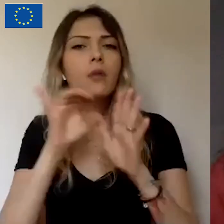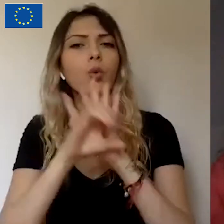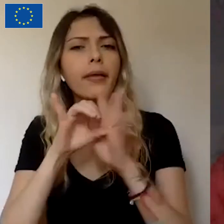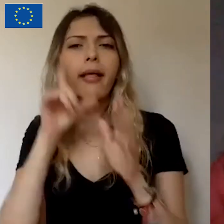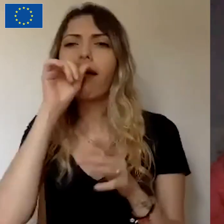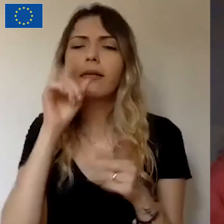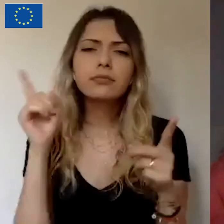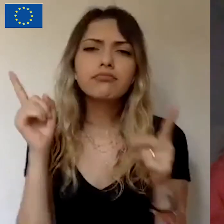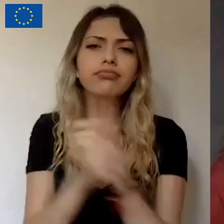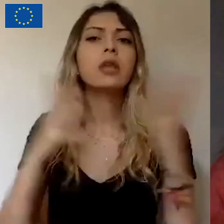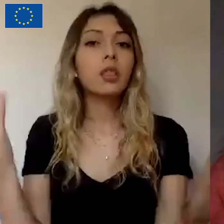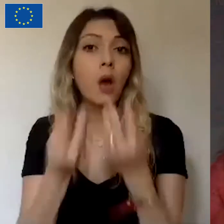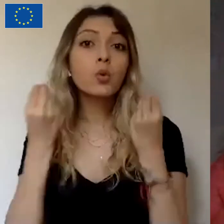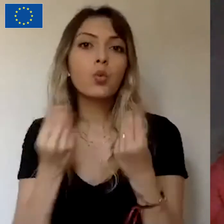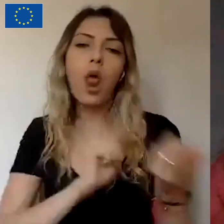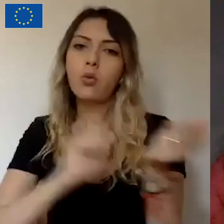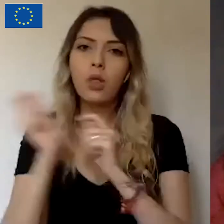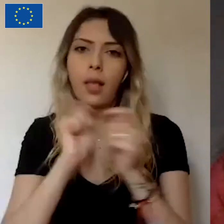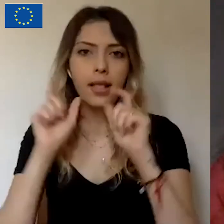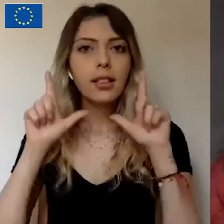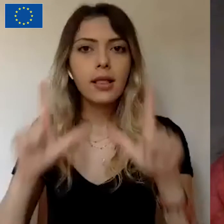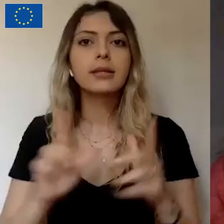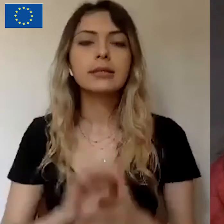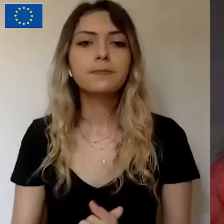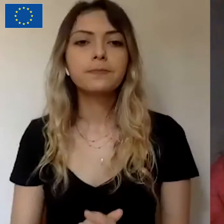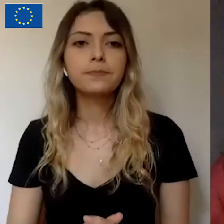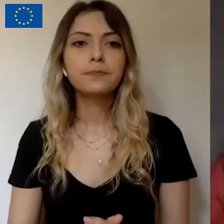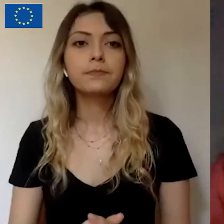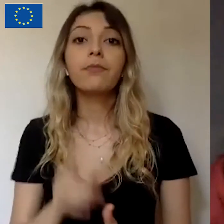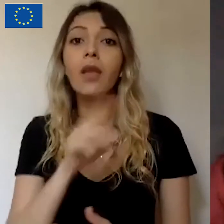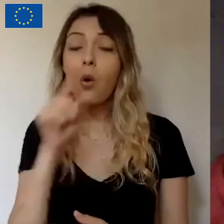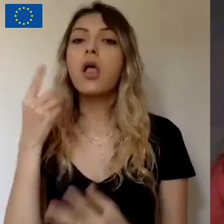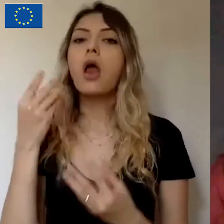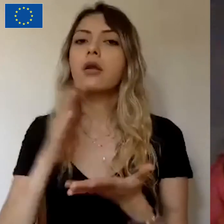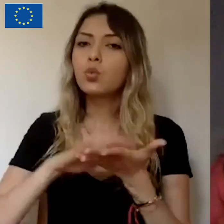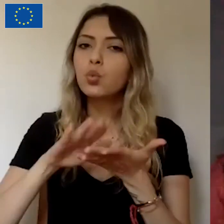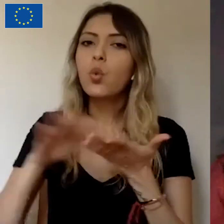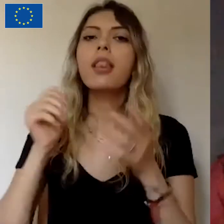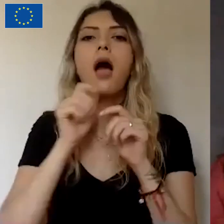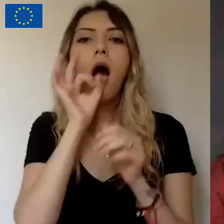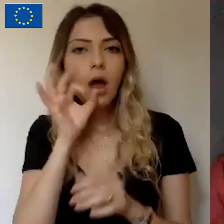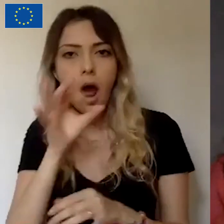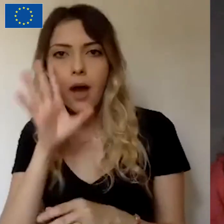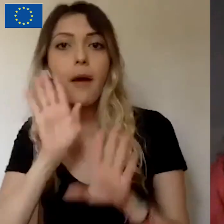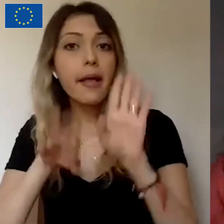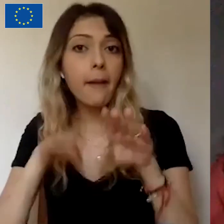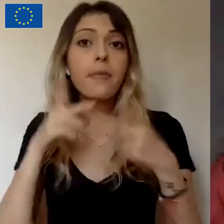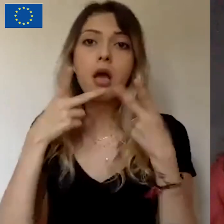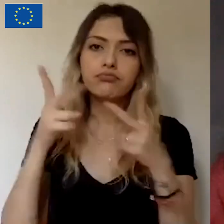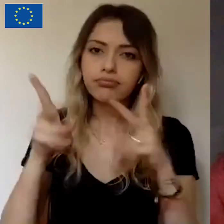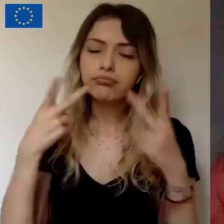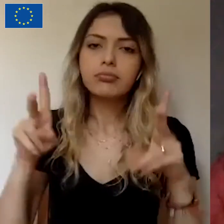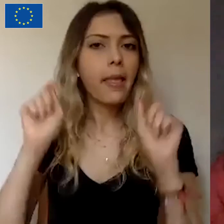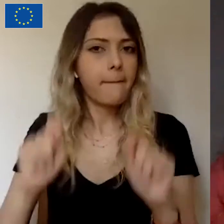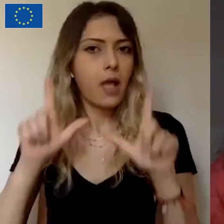Hem bedava bir araç hepimizin kullanabileceği. Oralarda düzenli postlarla kampanyanıza dair güncellemeler